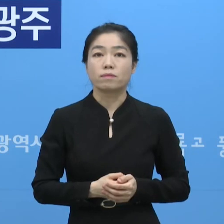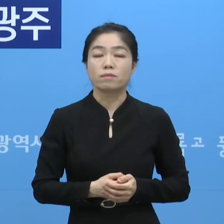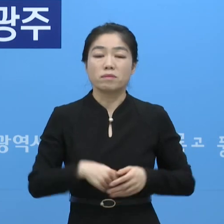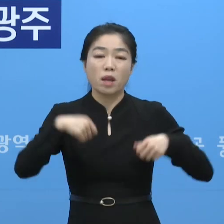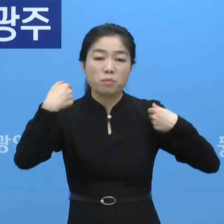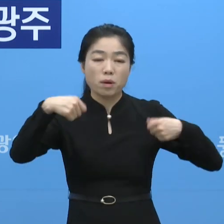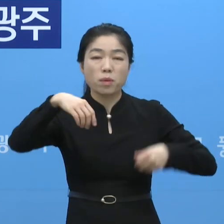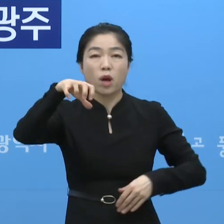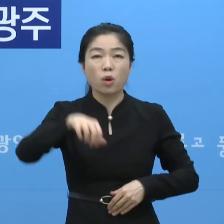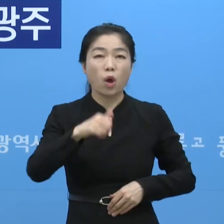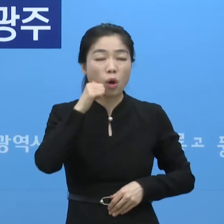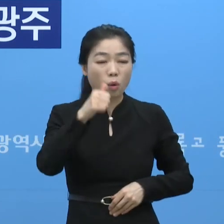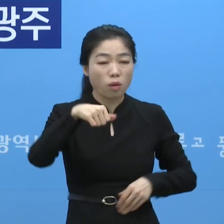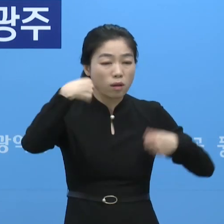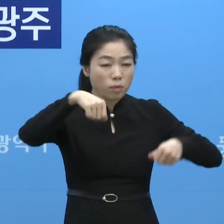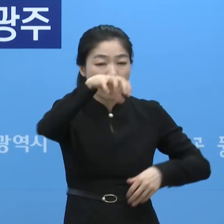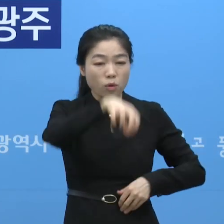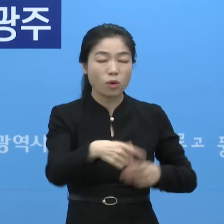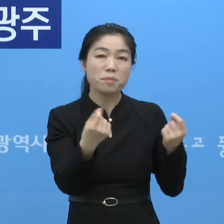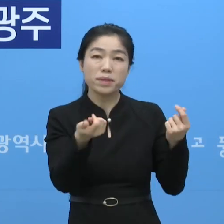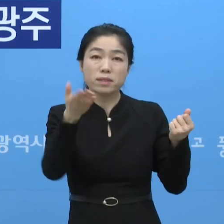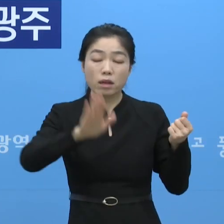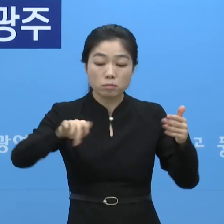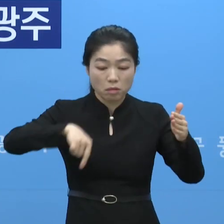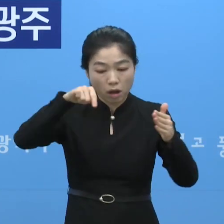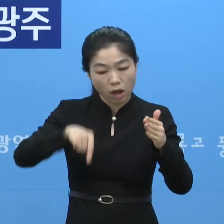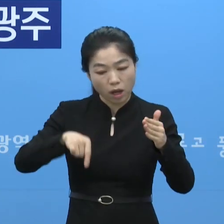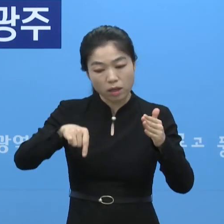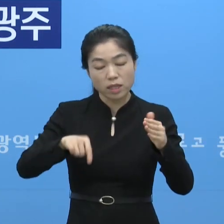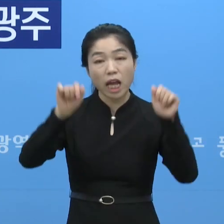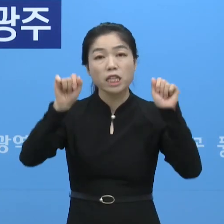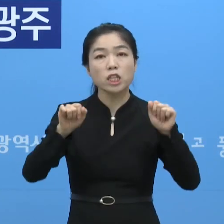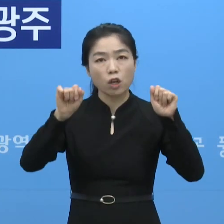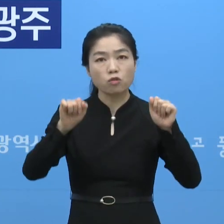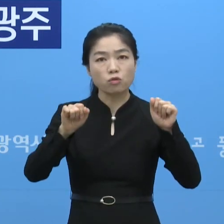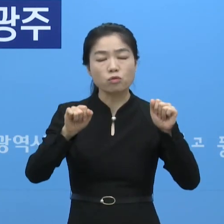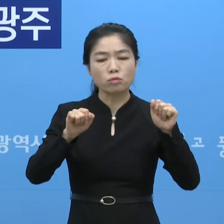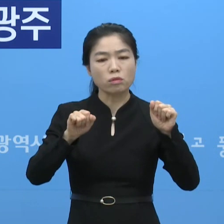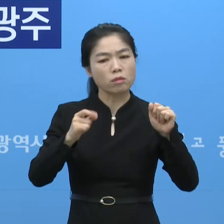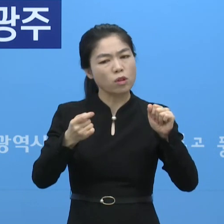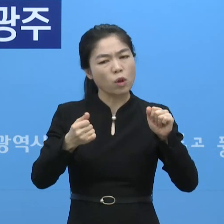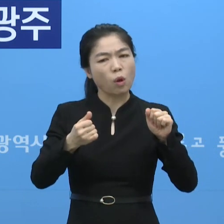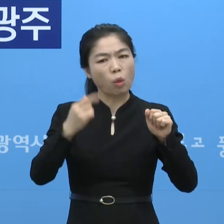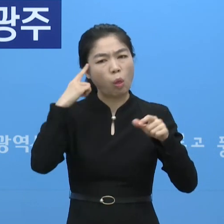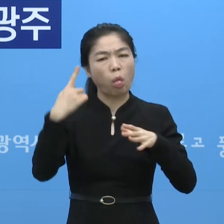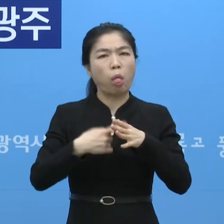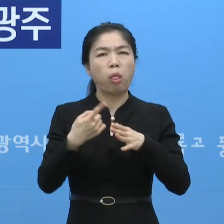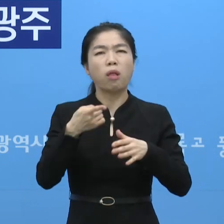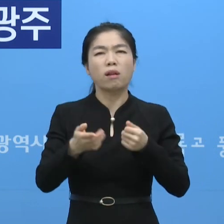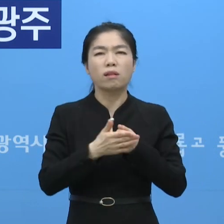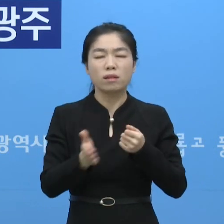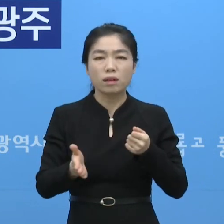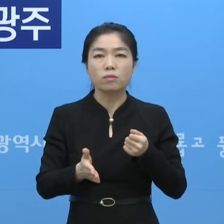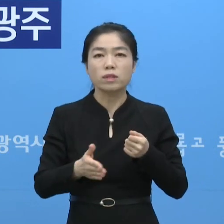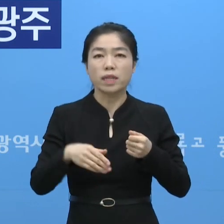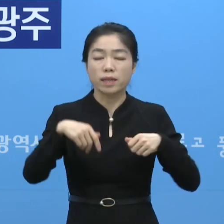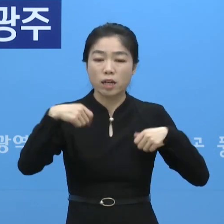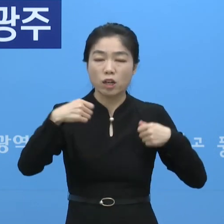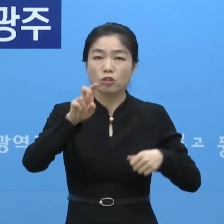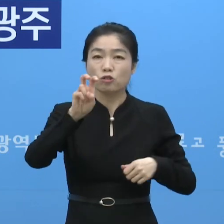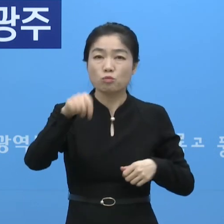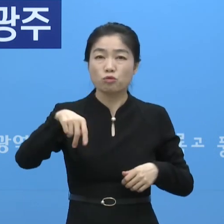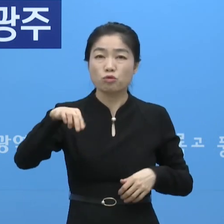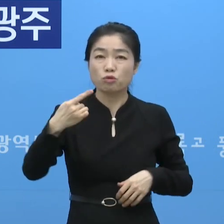콜라텍과 유사했지만 실내체육 방역 지침으로 적용이 되면서 좀 느슨하다 해서 무도장도